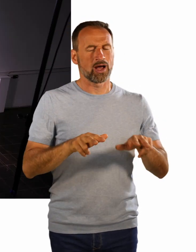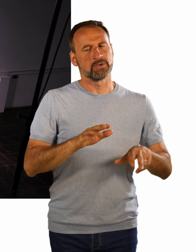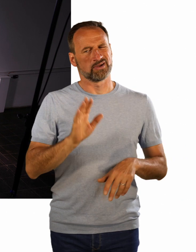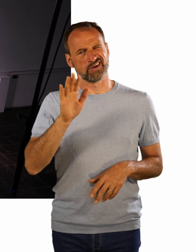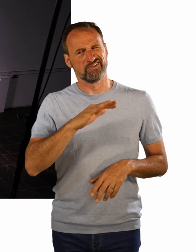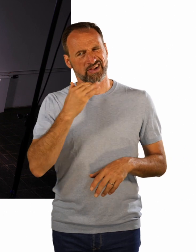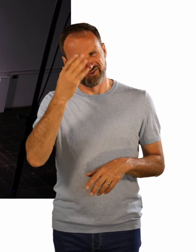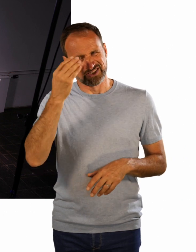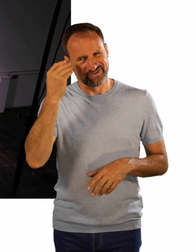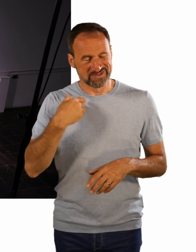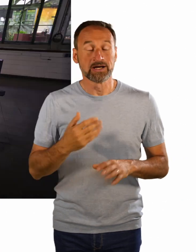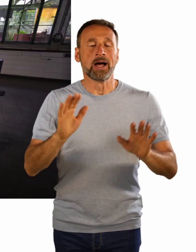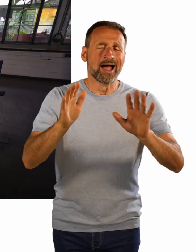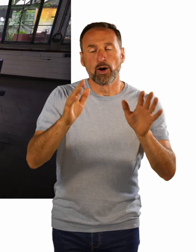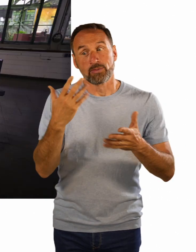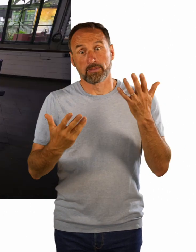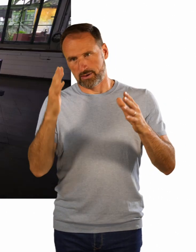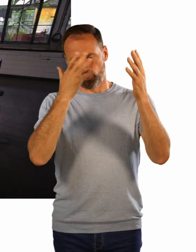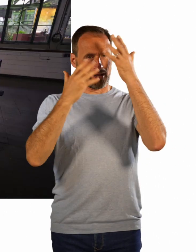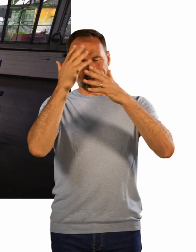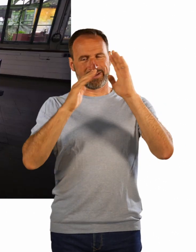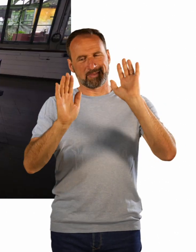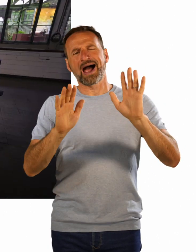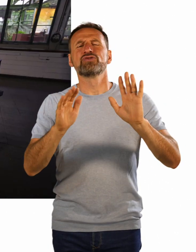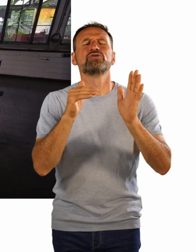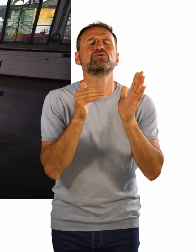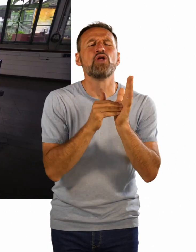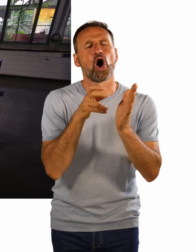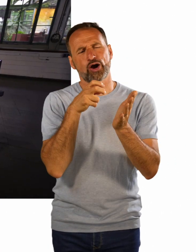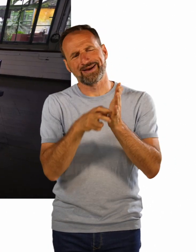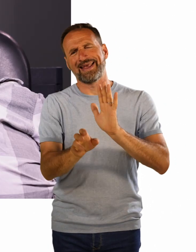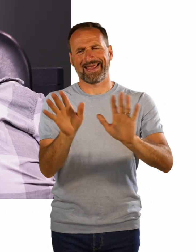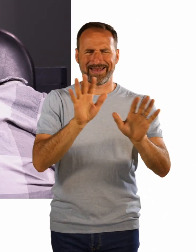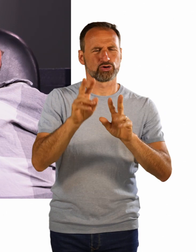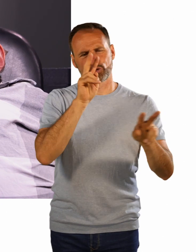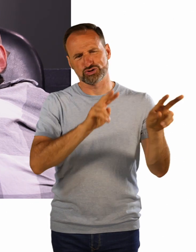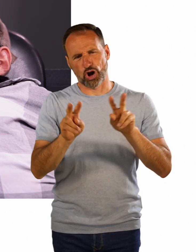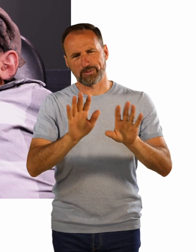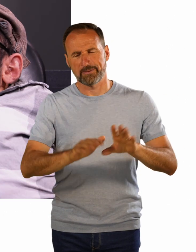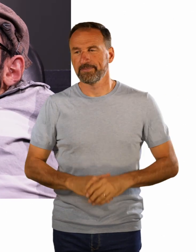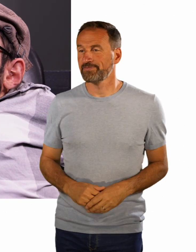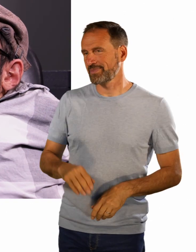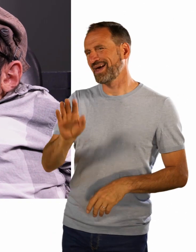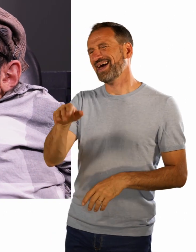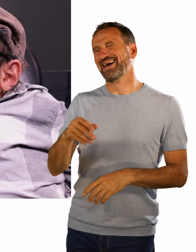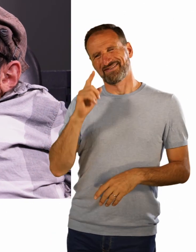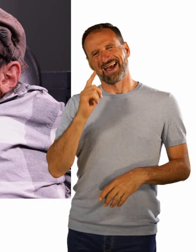aber es ist noch überschaubar. Ich weiß, das mögen KünstlerInnen immer nicht. Wenn man sagt, oh dann sing doch mal mal zwei kurz.